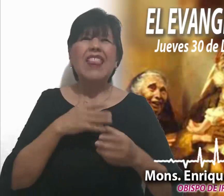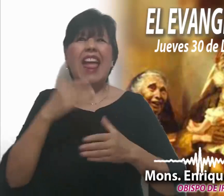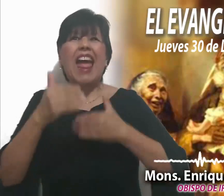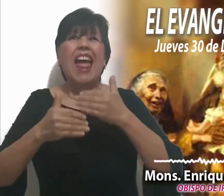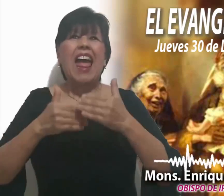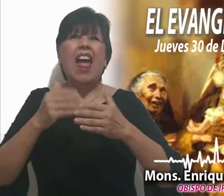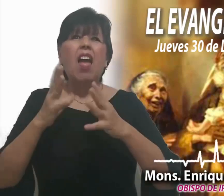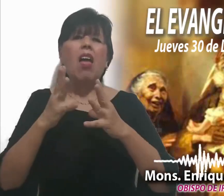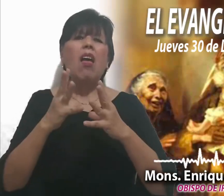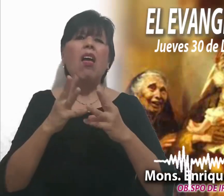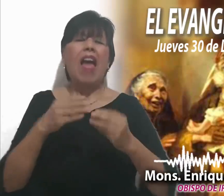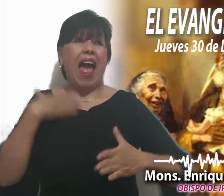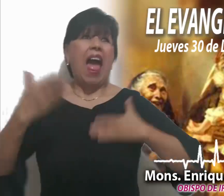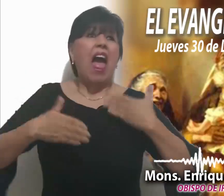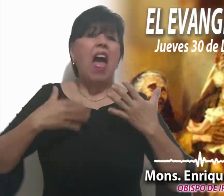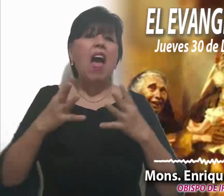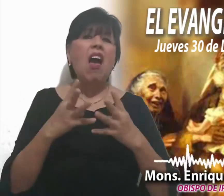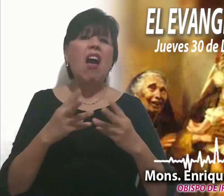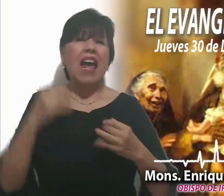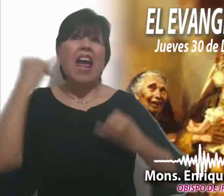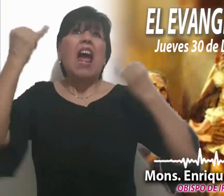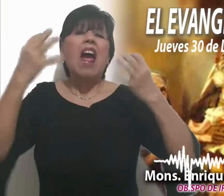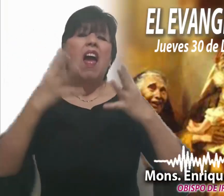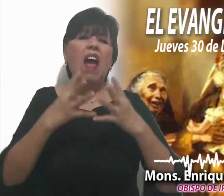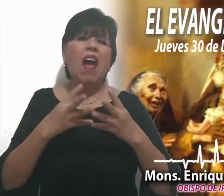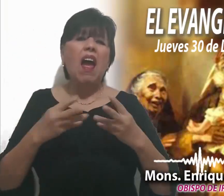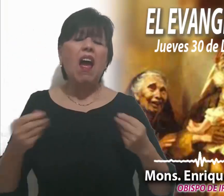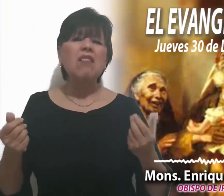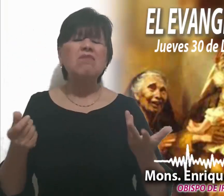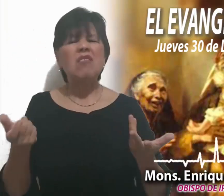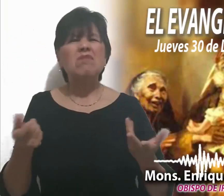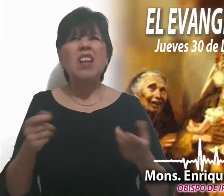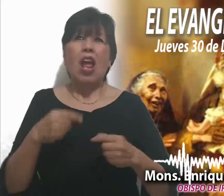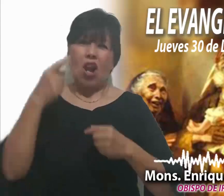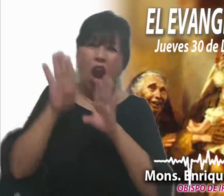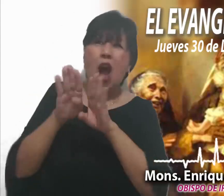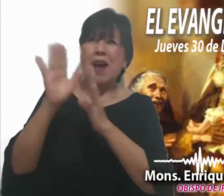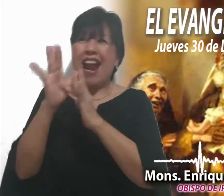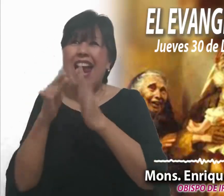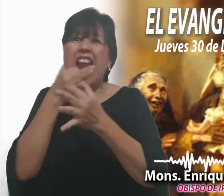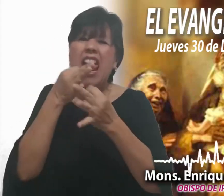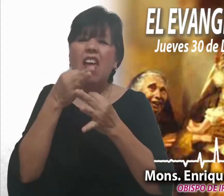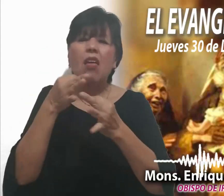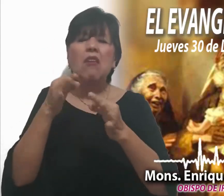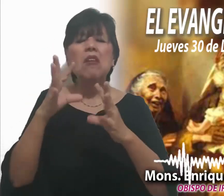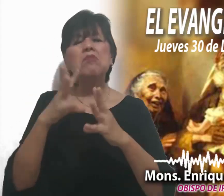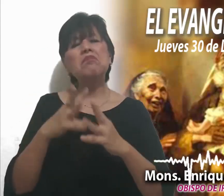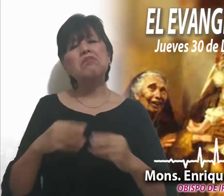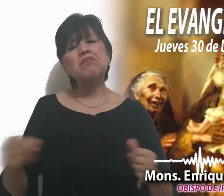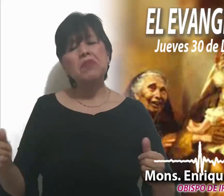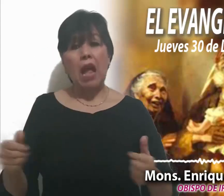entusiasmo e ilusión. Y dejamos de proclamar su presencia. Hoy